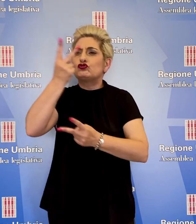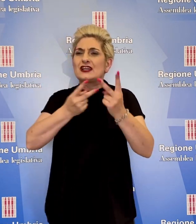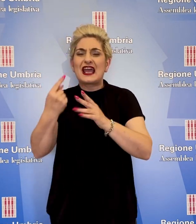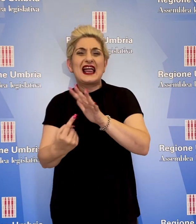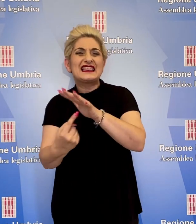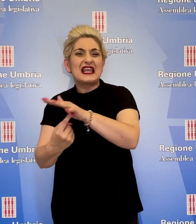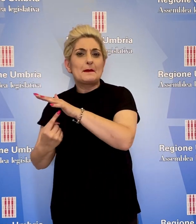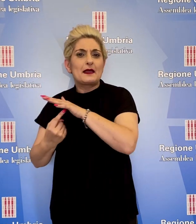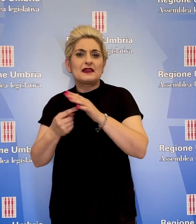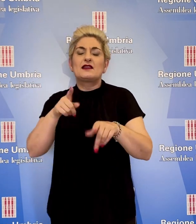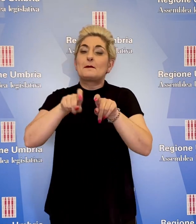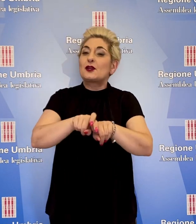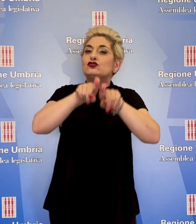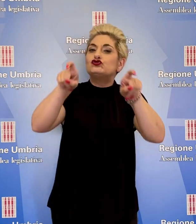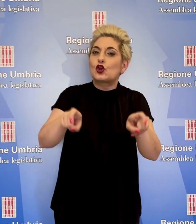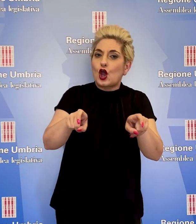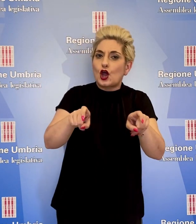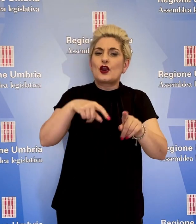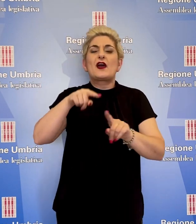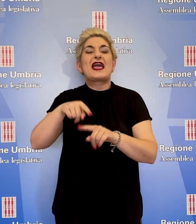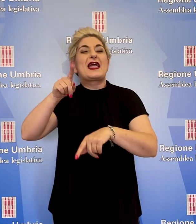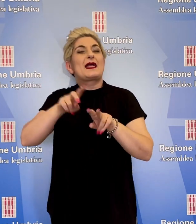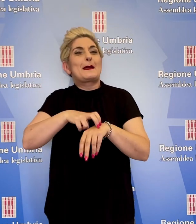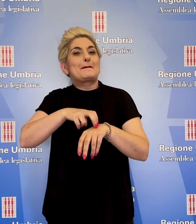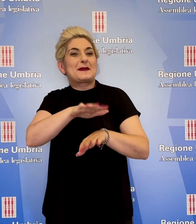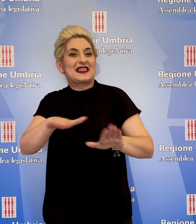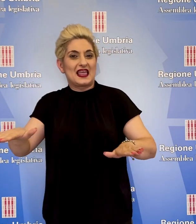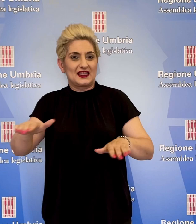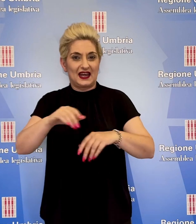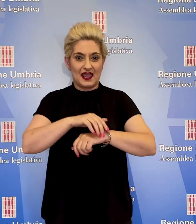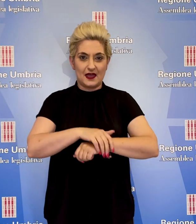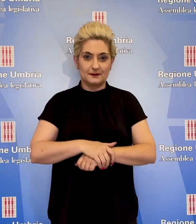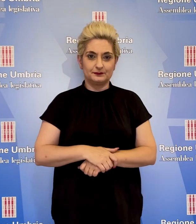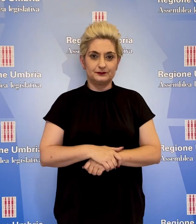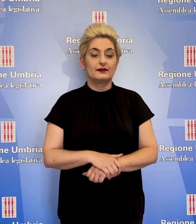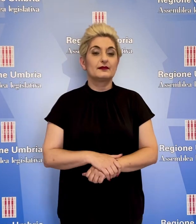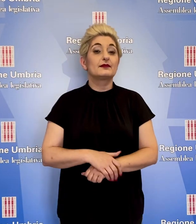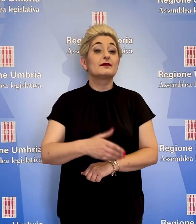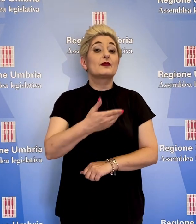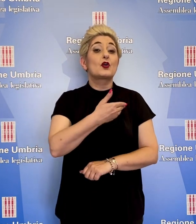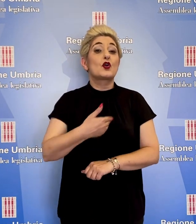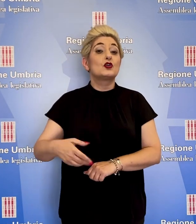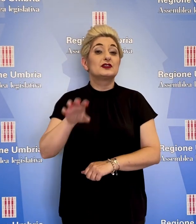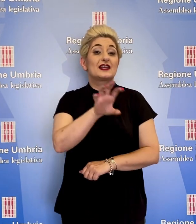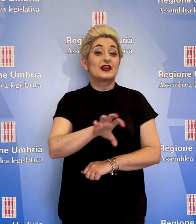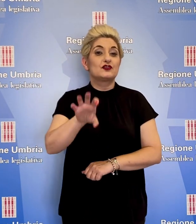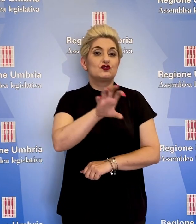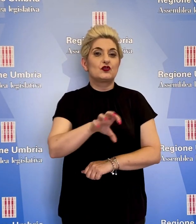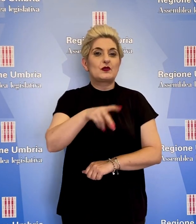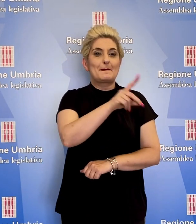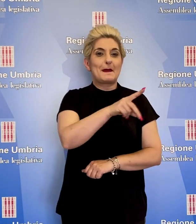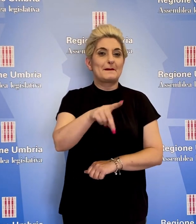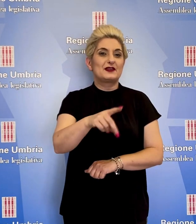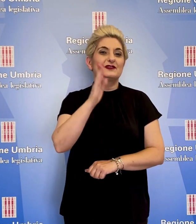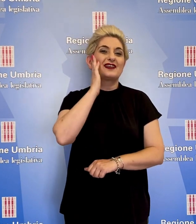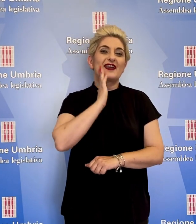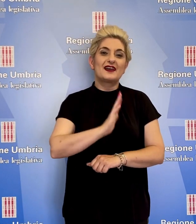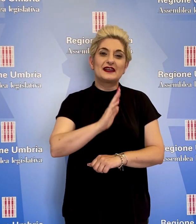'assessore, per ginecologia e pediatria. I consiglieri regionali Francesca Peppucci, Daniele